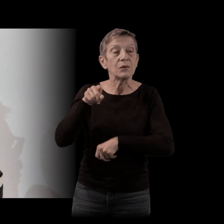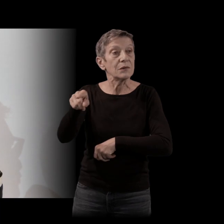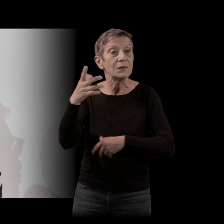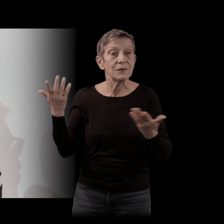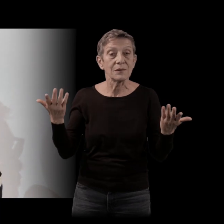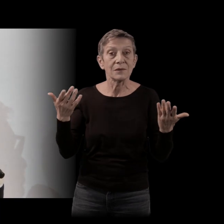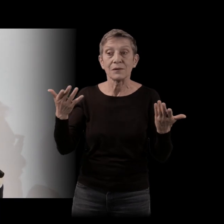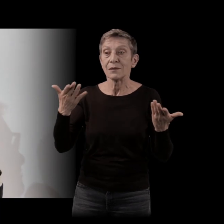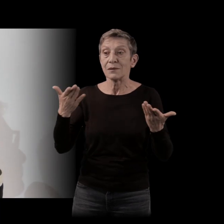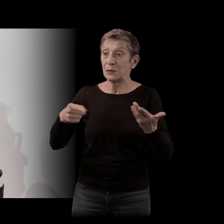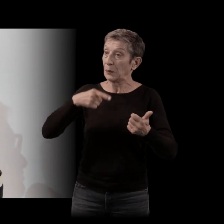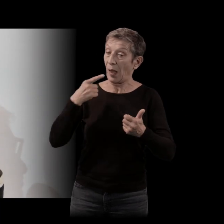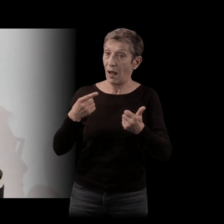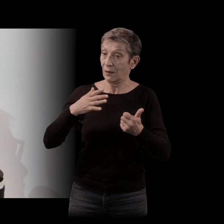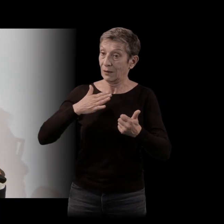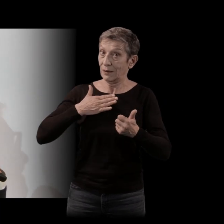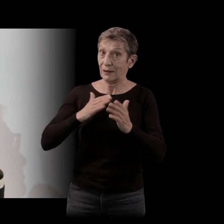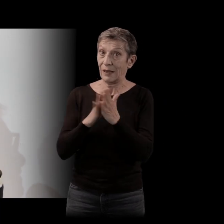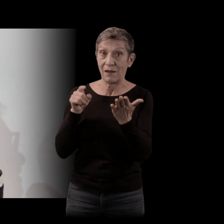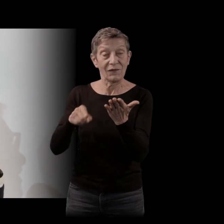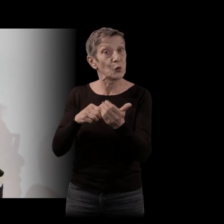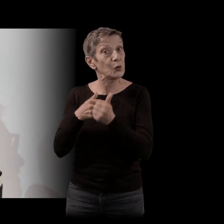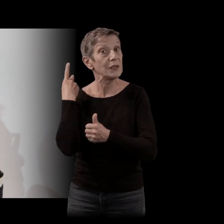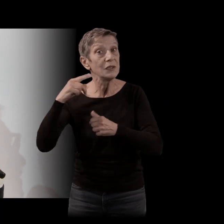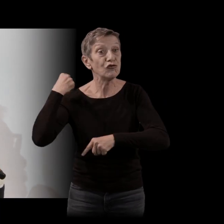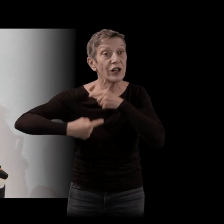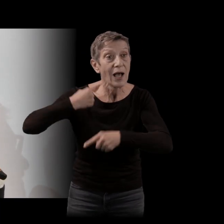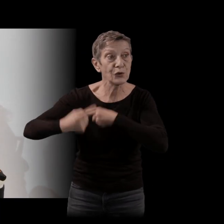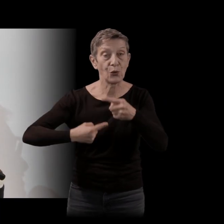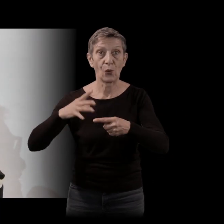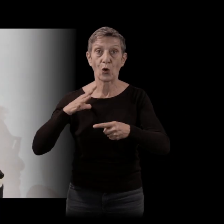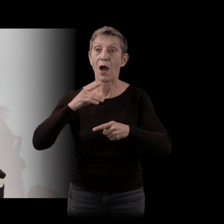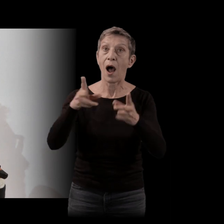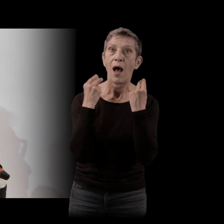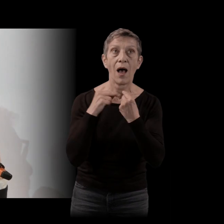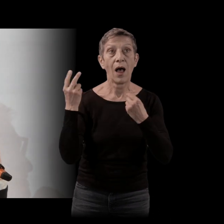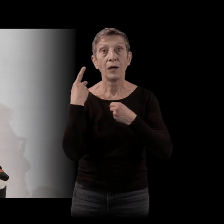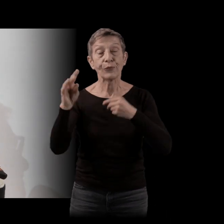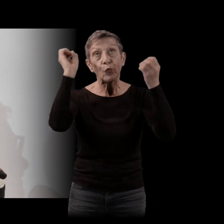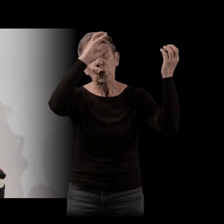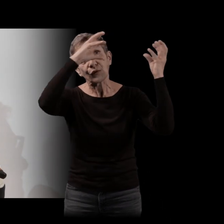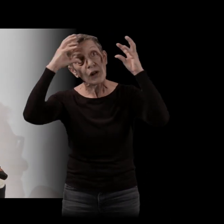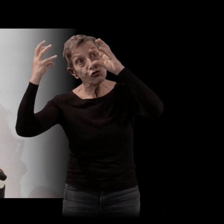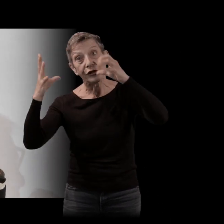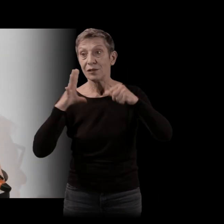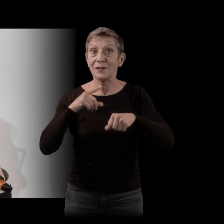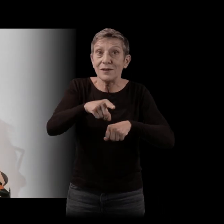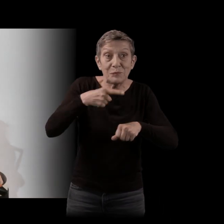fonction de leur génération. Ils ont un usage générationnel. Il y qui me parlent de nostalgie. Il y qui me parlent de politique. Chacun est